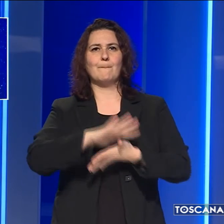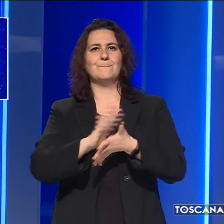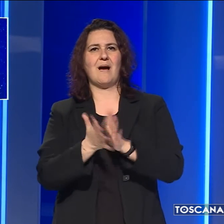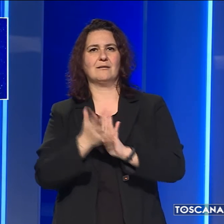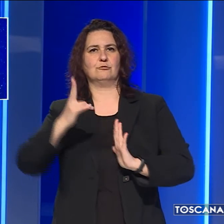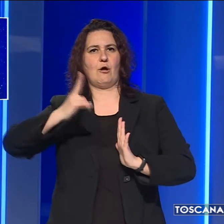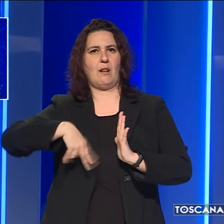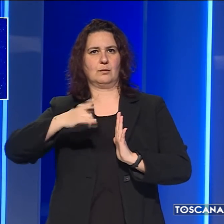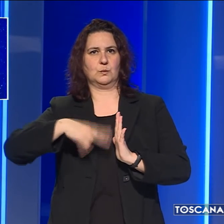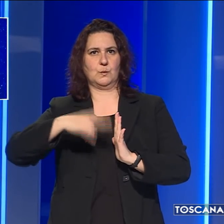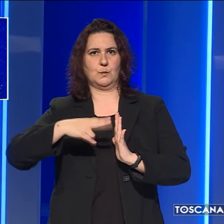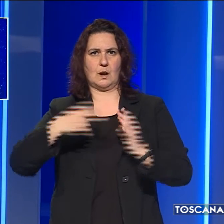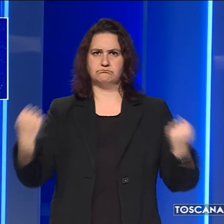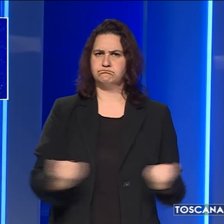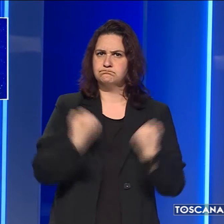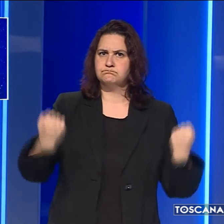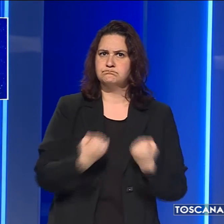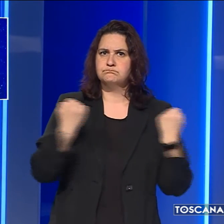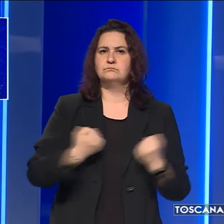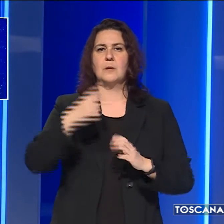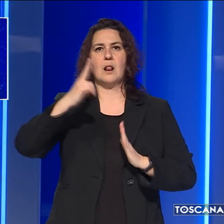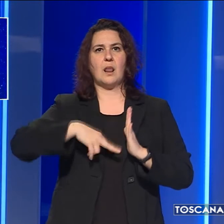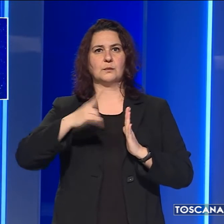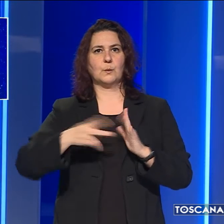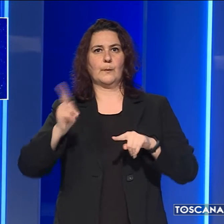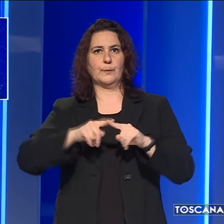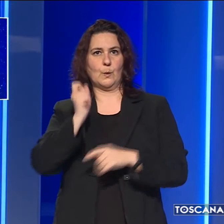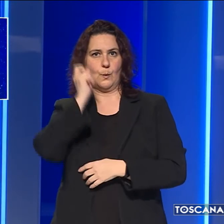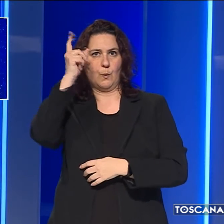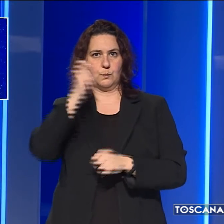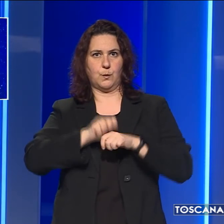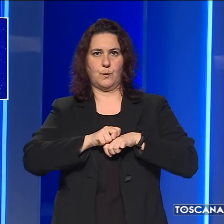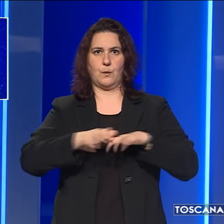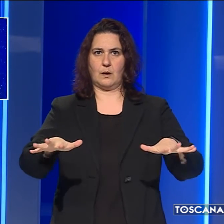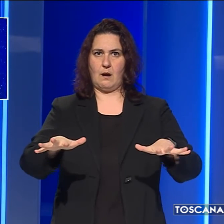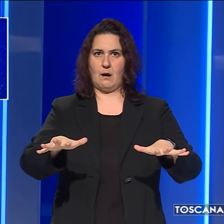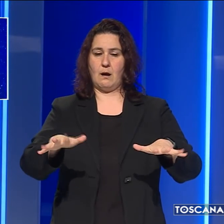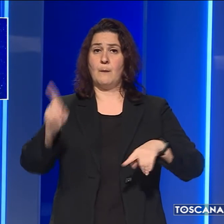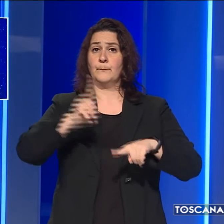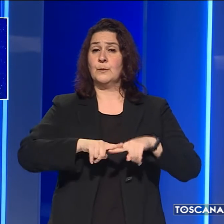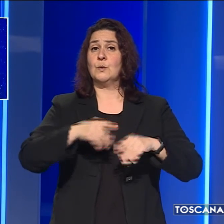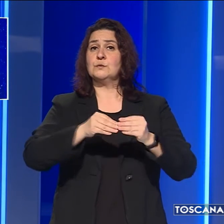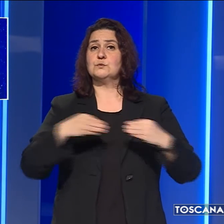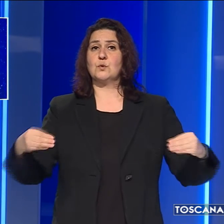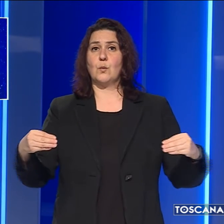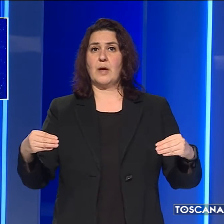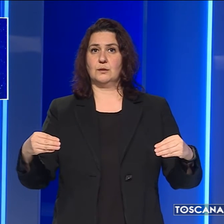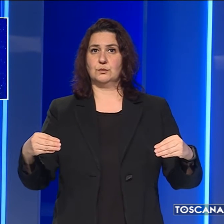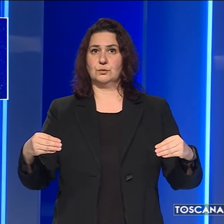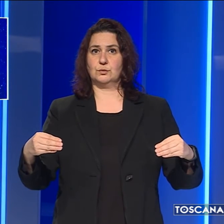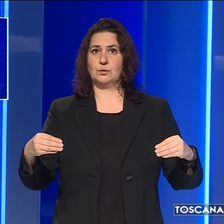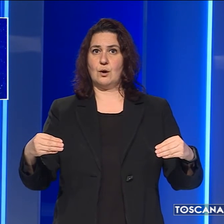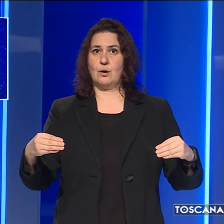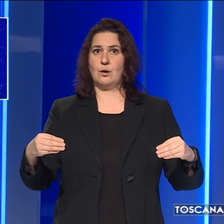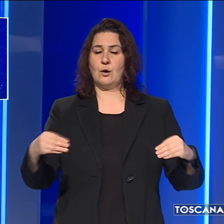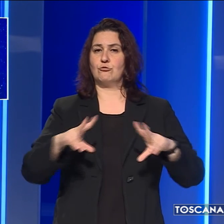per la promozione della lettura e della cultura, ma anche come strumento per l'innovazione e lo